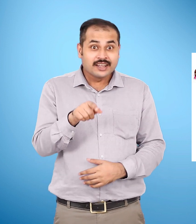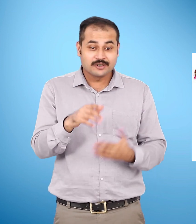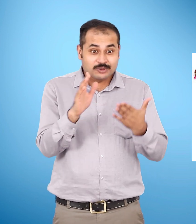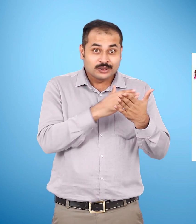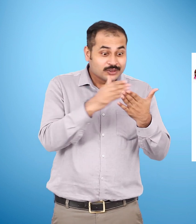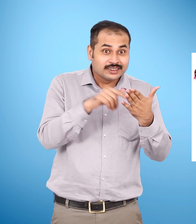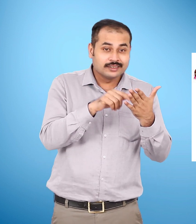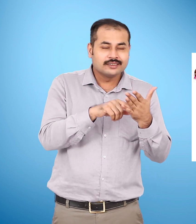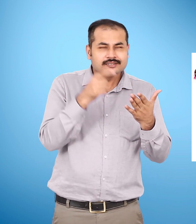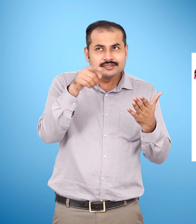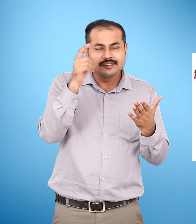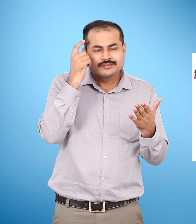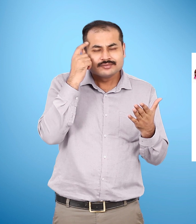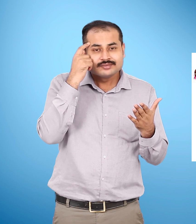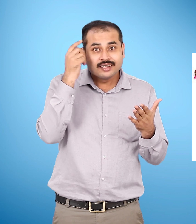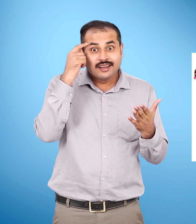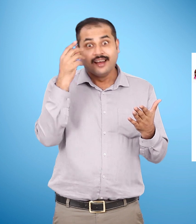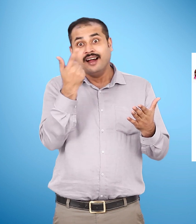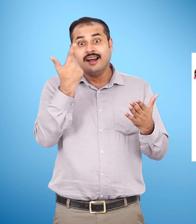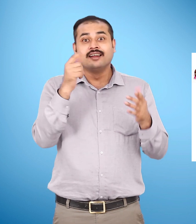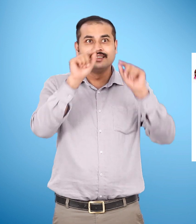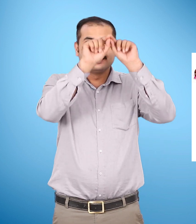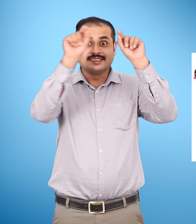इस कविता को अपने मन से नाम दो और लिख भी दो